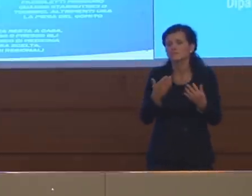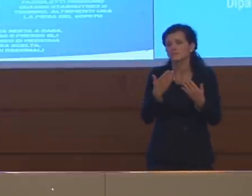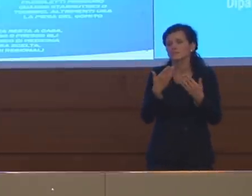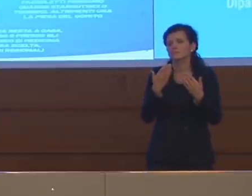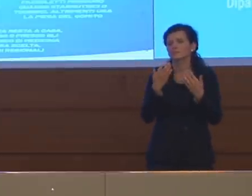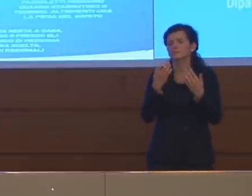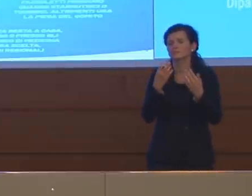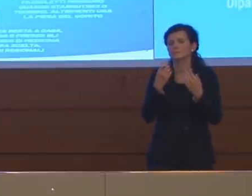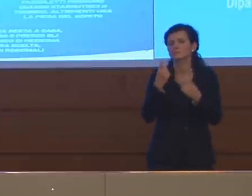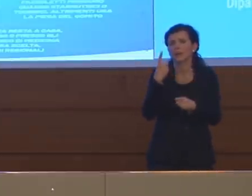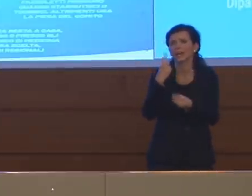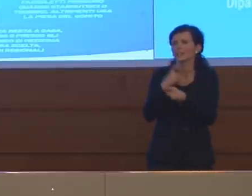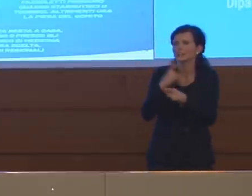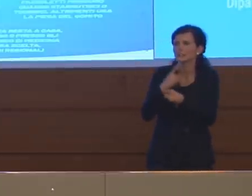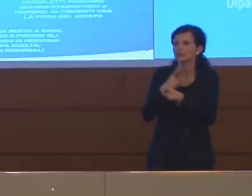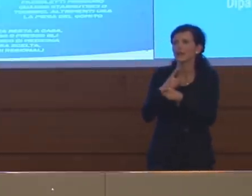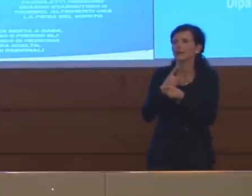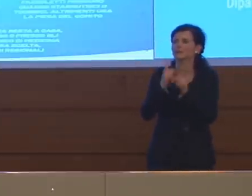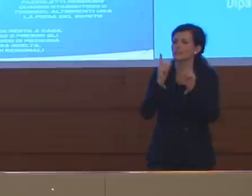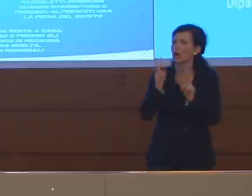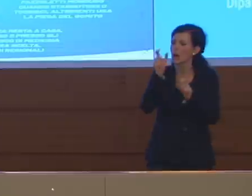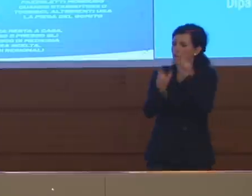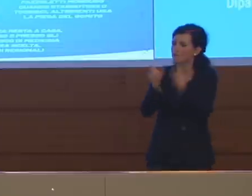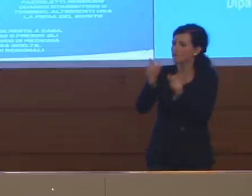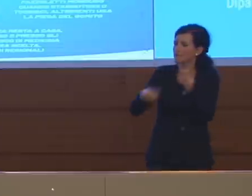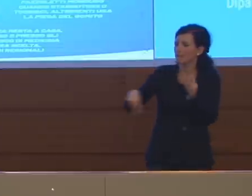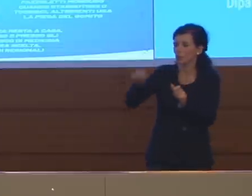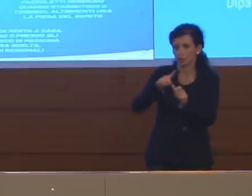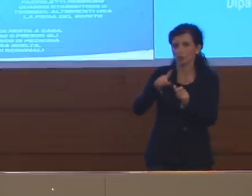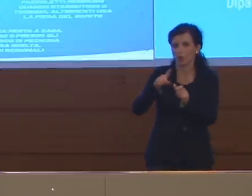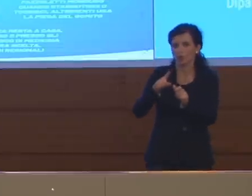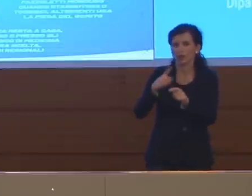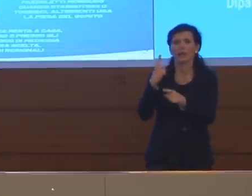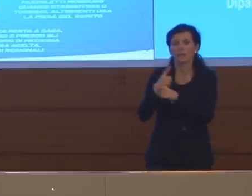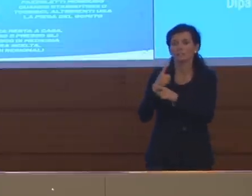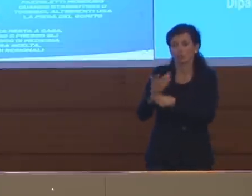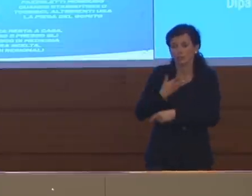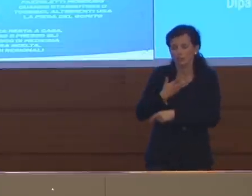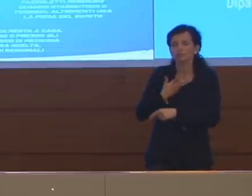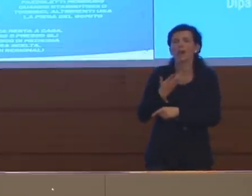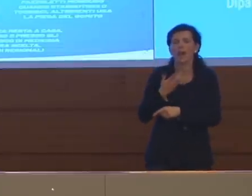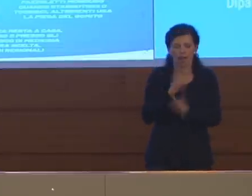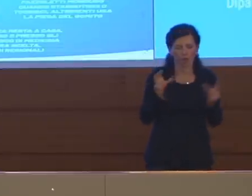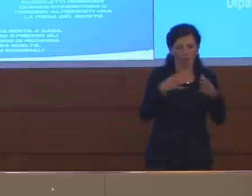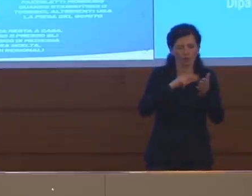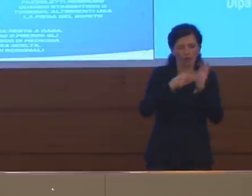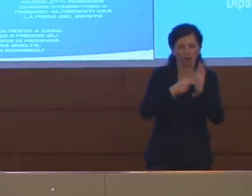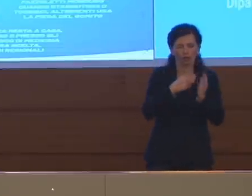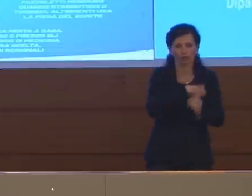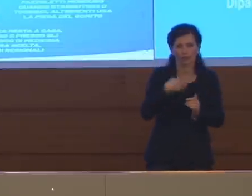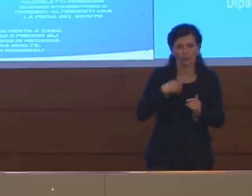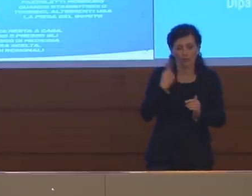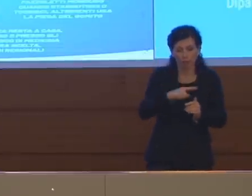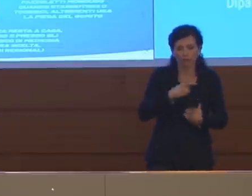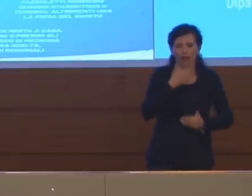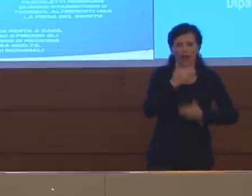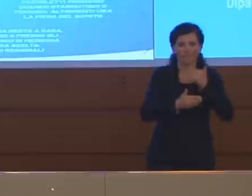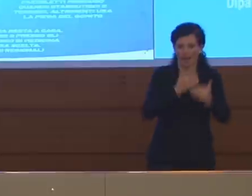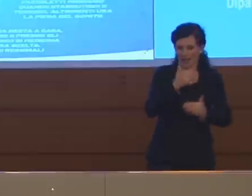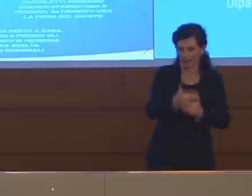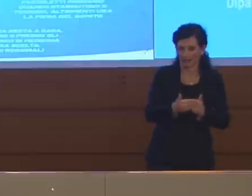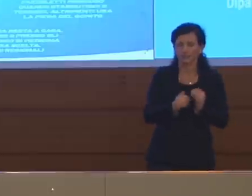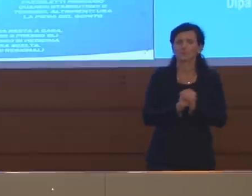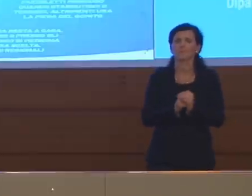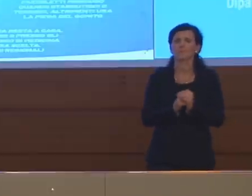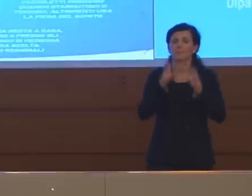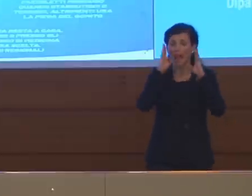esigenze di persone. L'altro elemento importante di grande attenzione al Comitato, ma devo dire grande attenzione anche